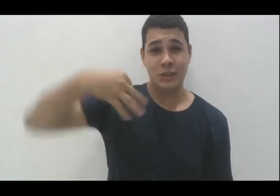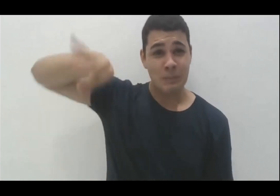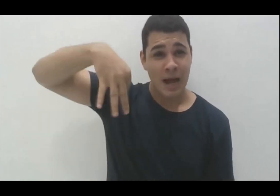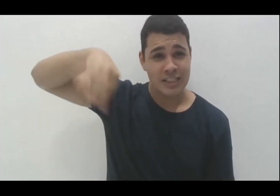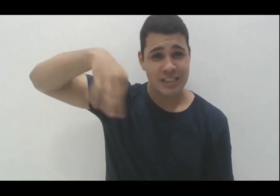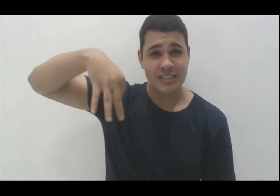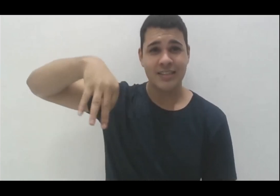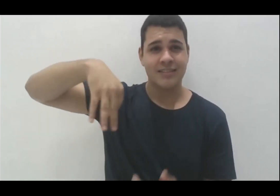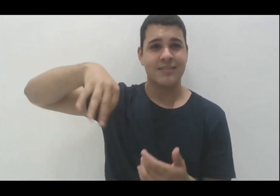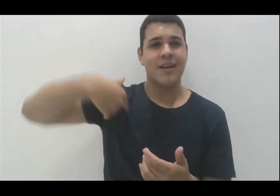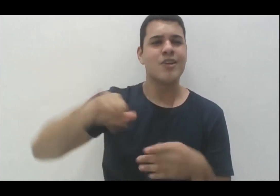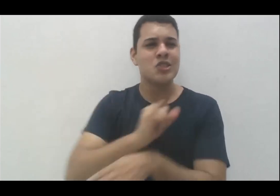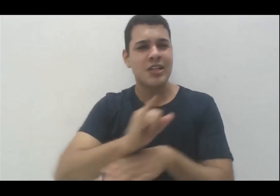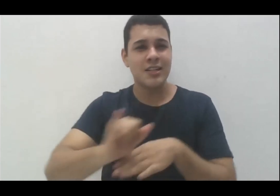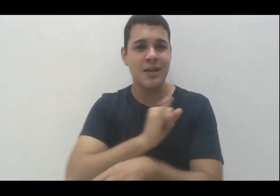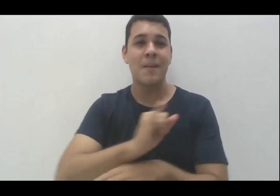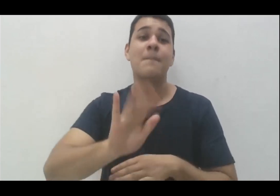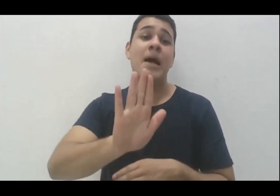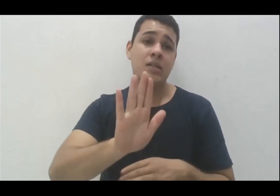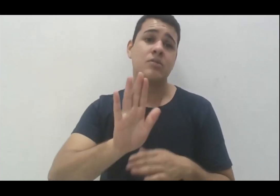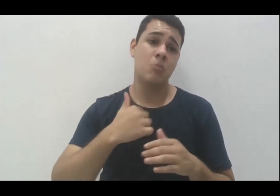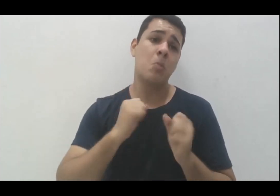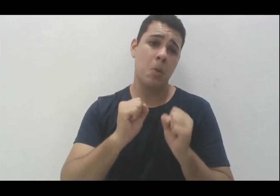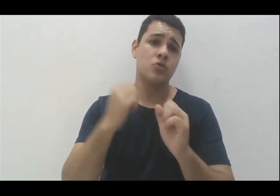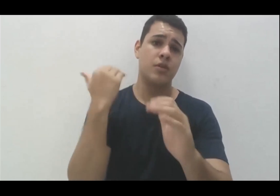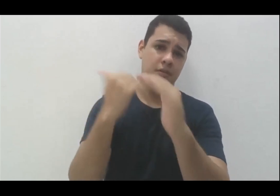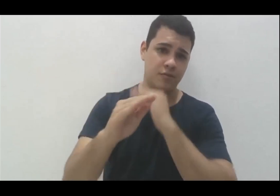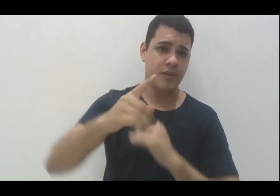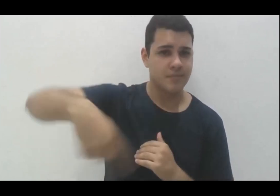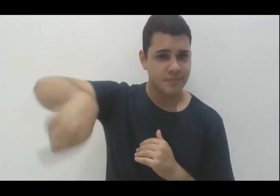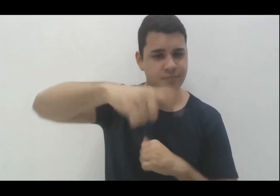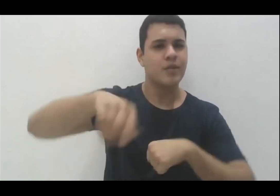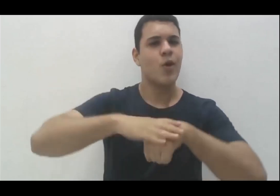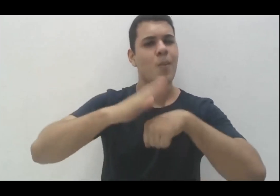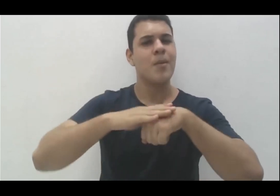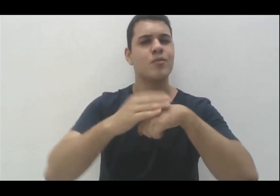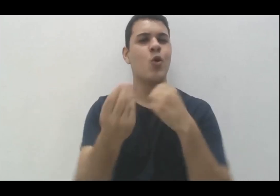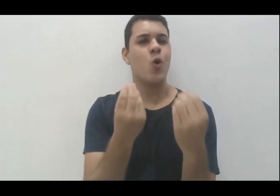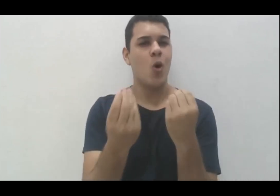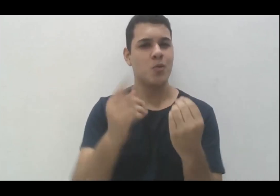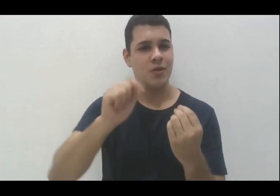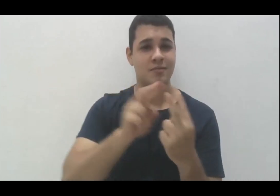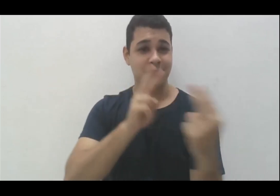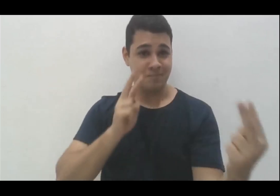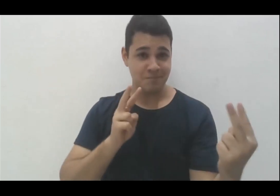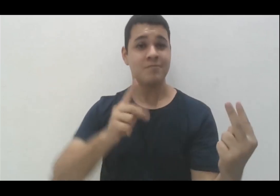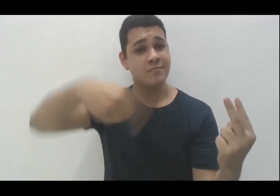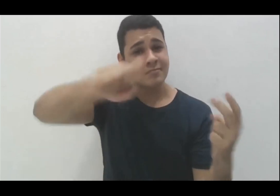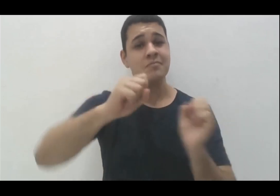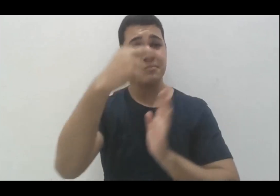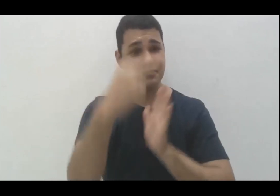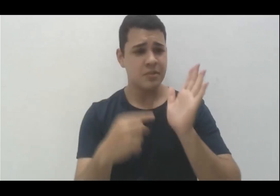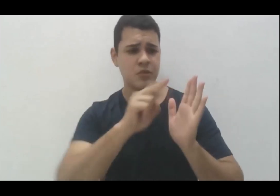estratégias, mas eu posso depois encaminhar para vocês no formato online esse material e ele vai ser